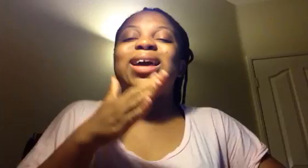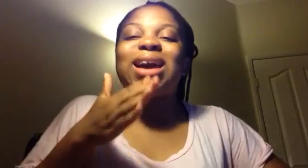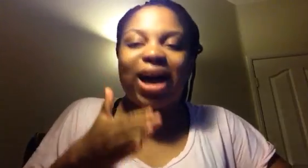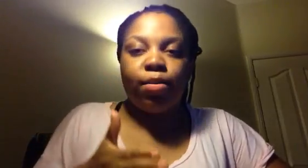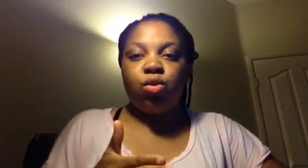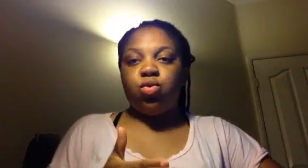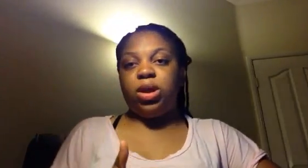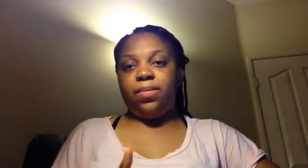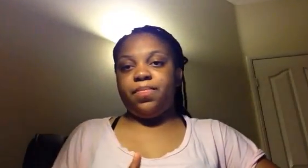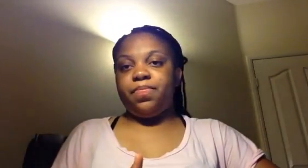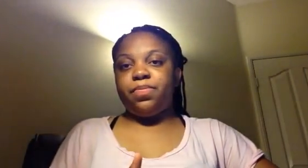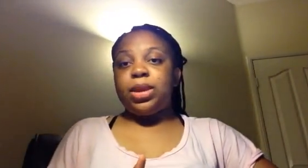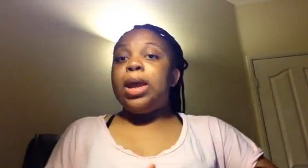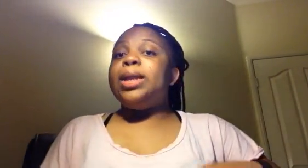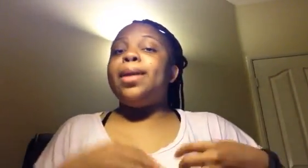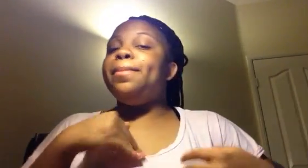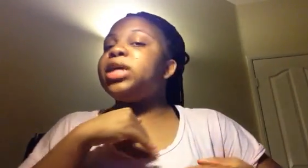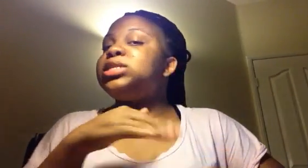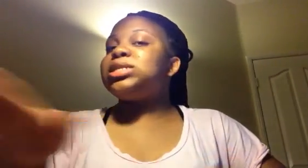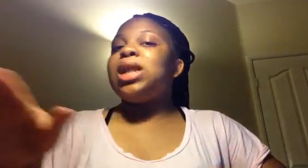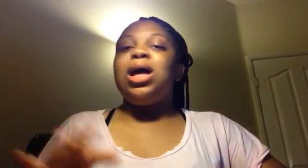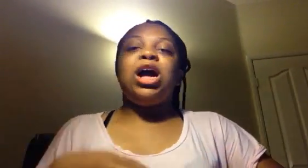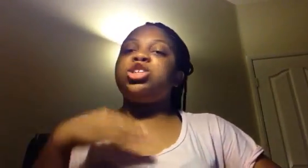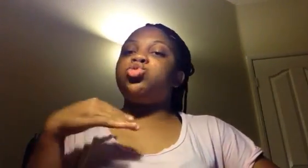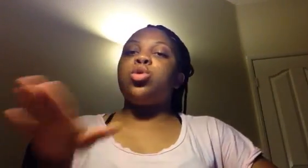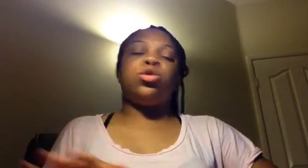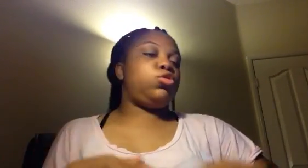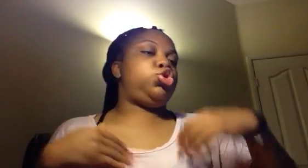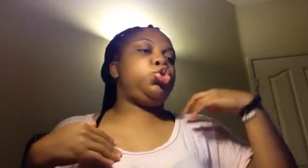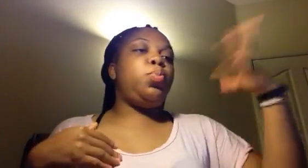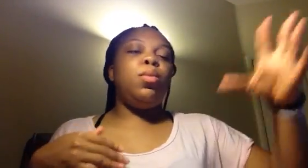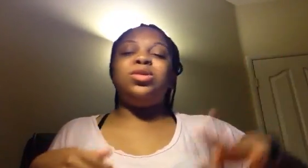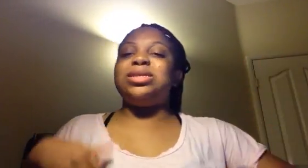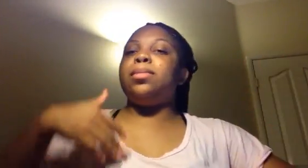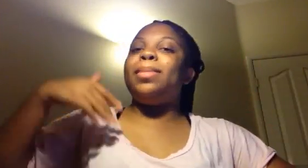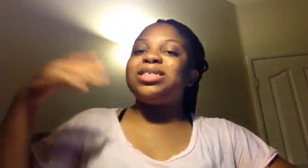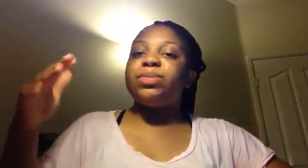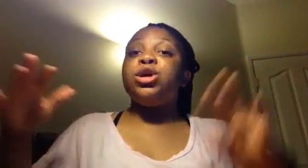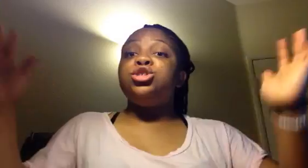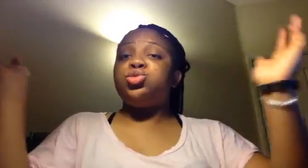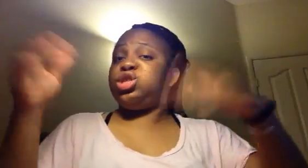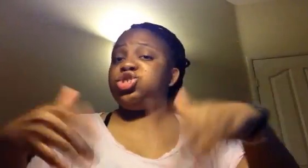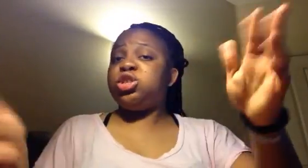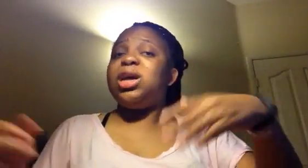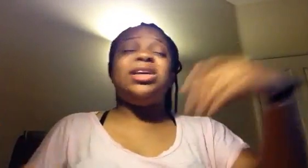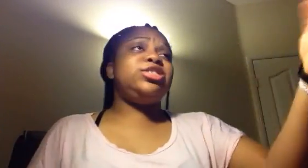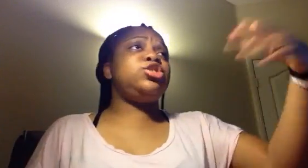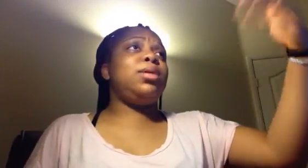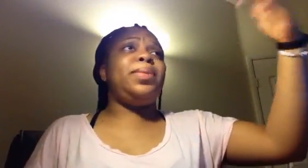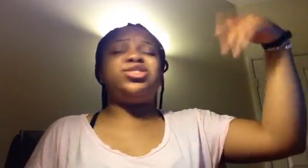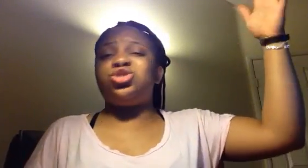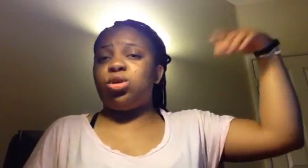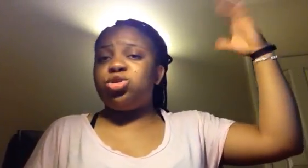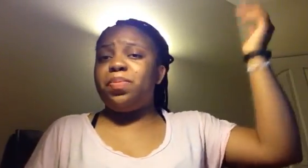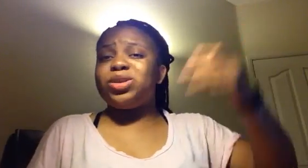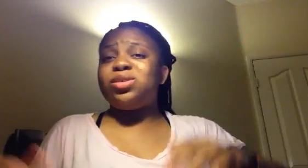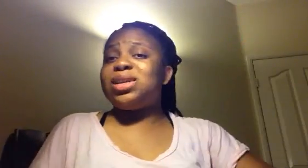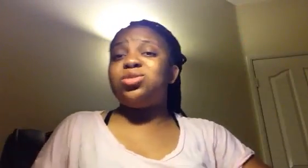camerounais. Les métisses, à Sué-Gotto, Choupo-Moting, Matip, tous ces gens-là, ils ont seulement parti soc-soc parce qu'on a dû